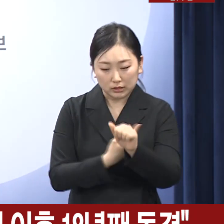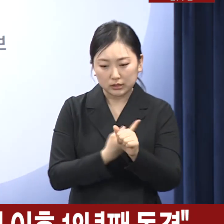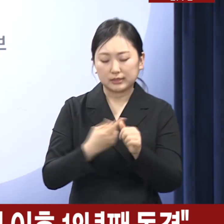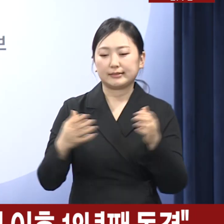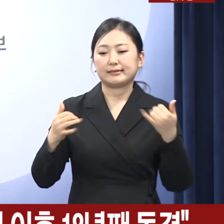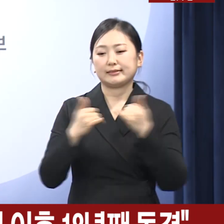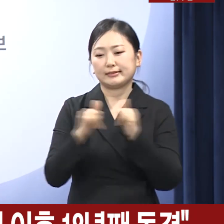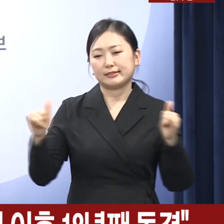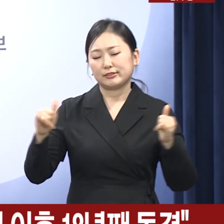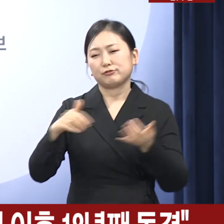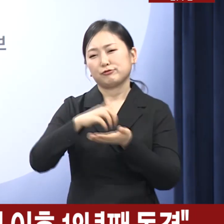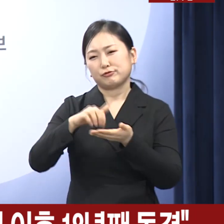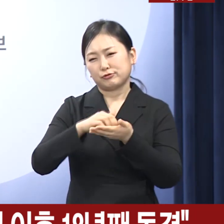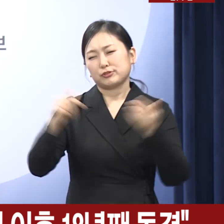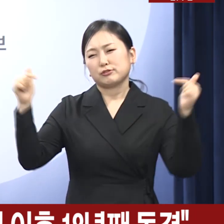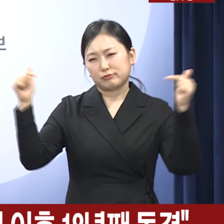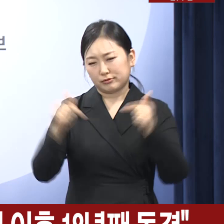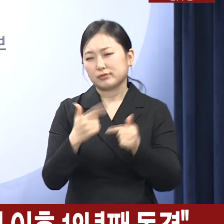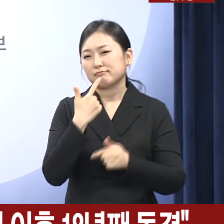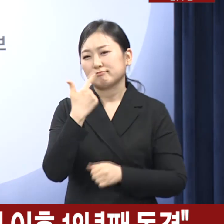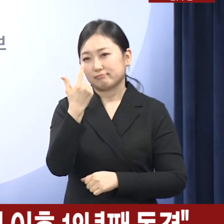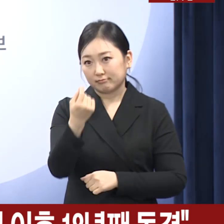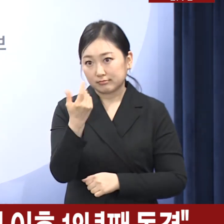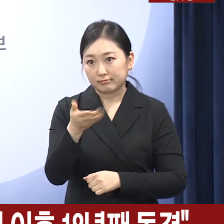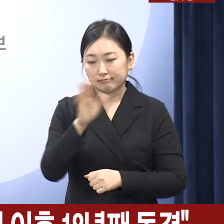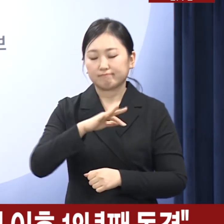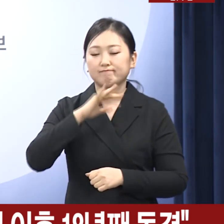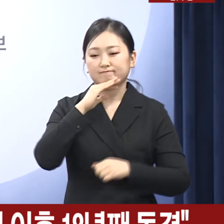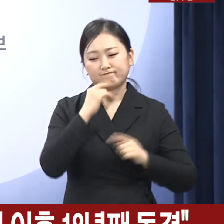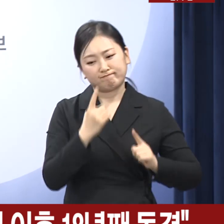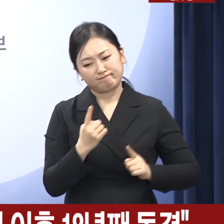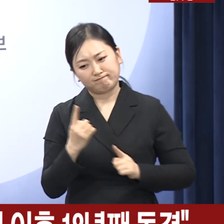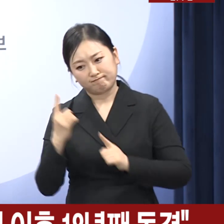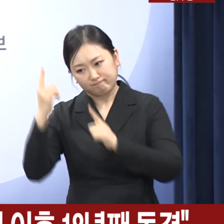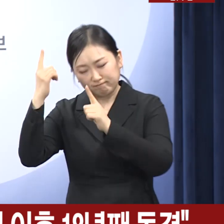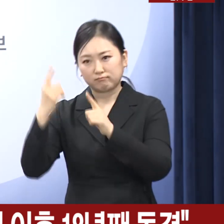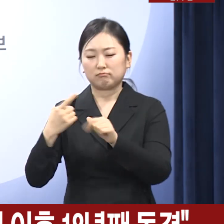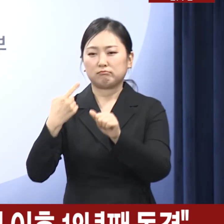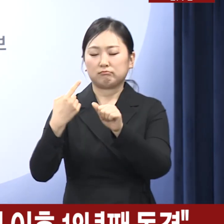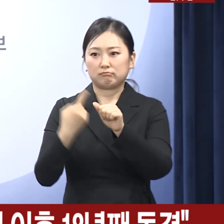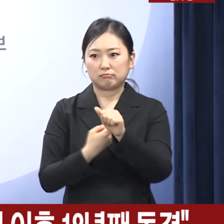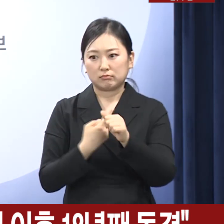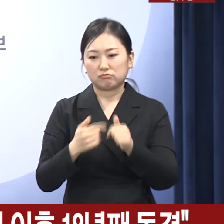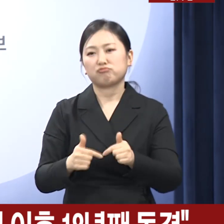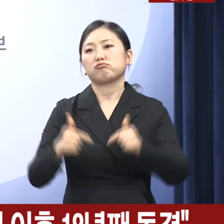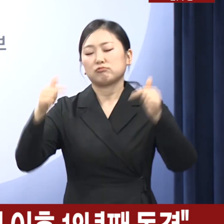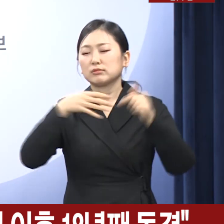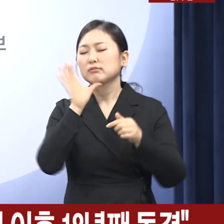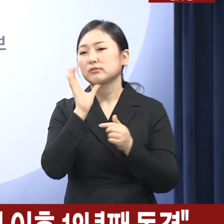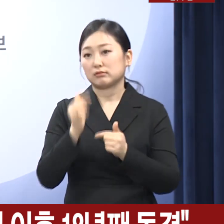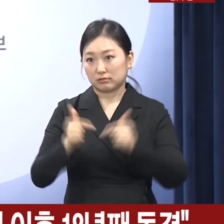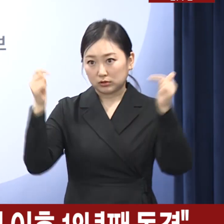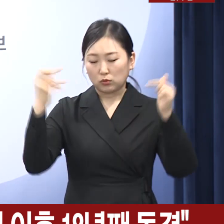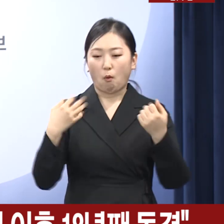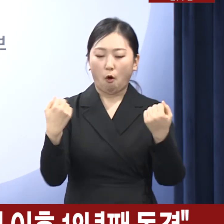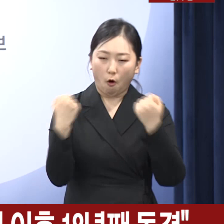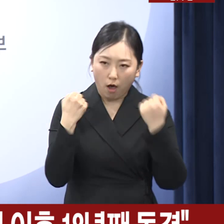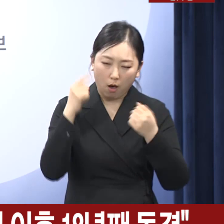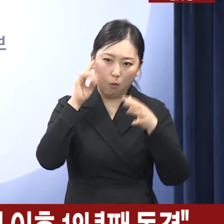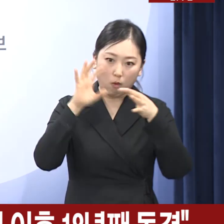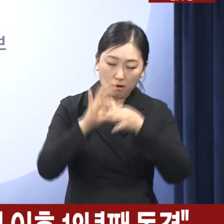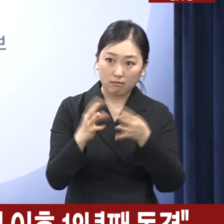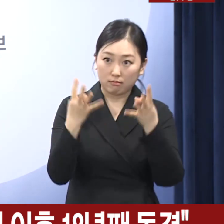수는 감소할 것으로 예상되지만 고령 인구의 증가, 건강에 대한 관심 증대 등으로 의료